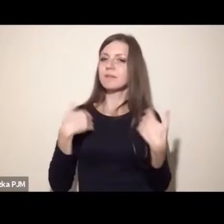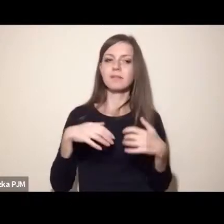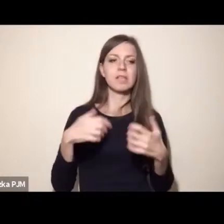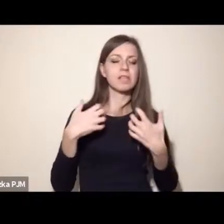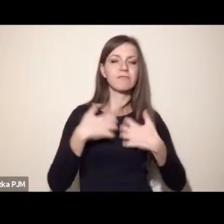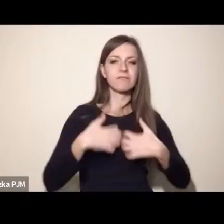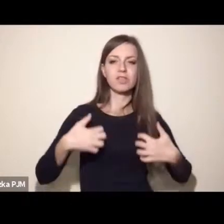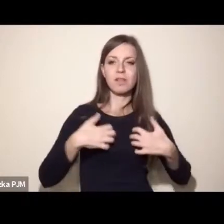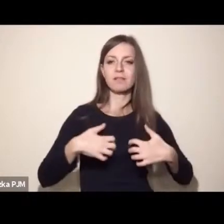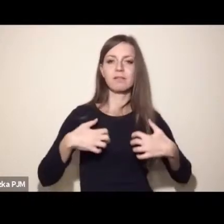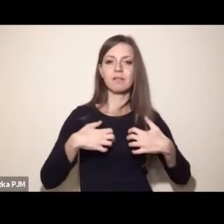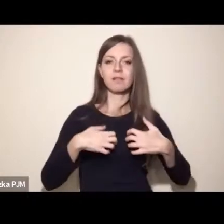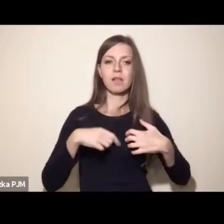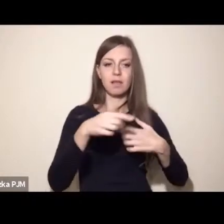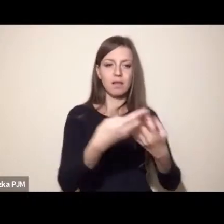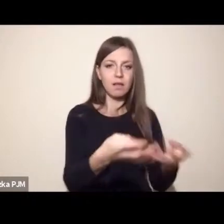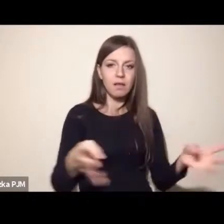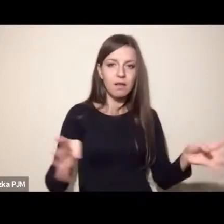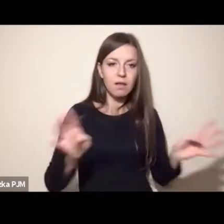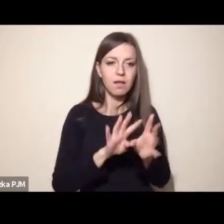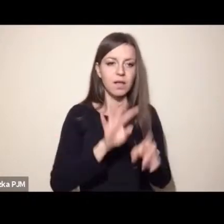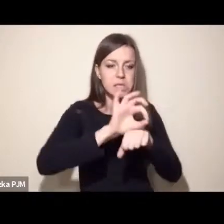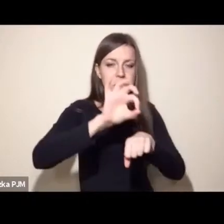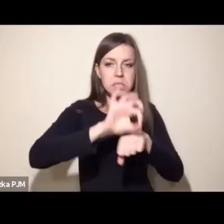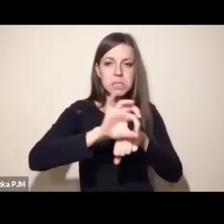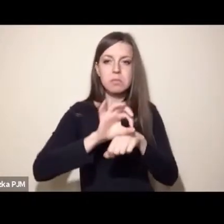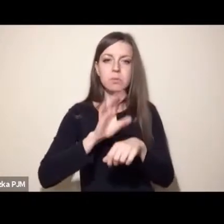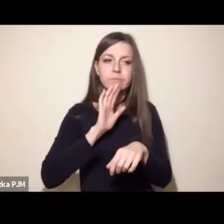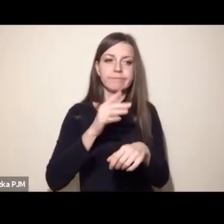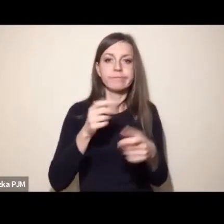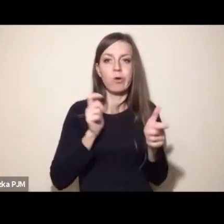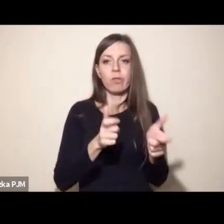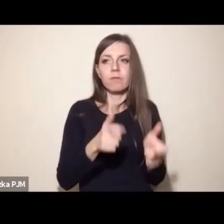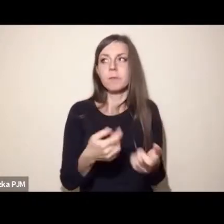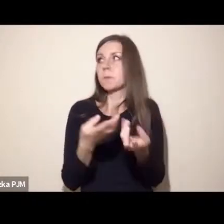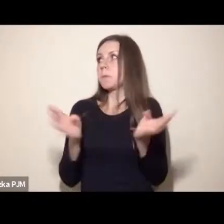okrutnego, okrutnej hodowli.